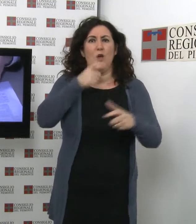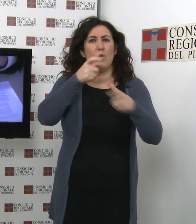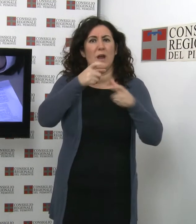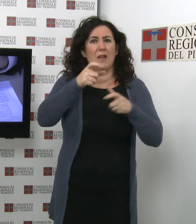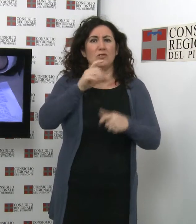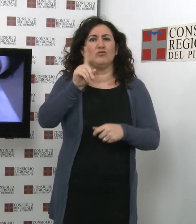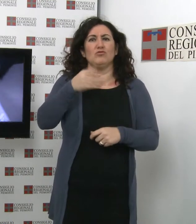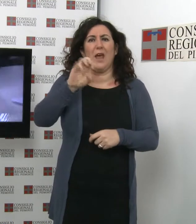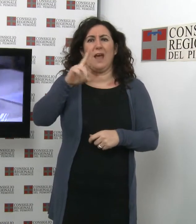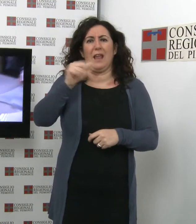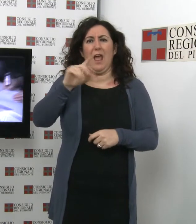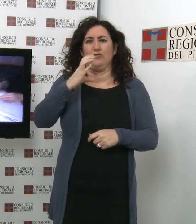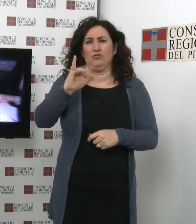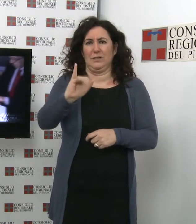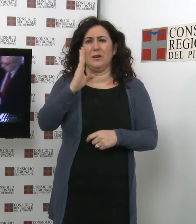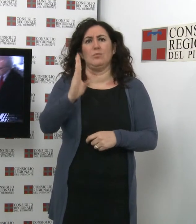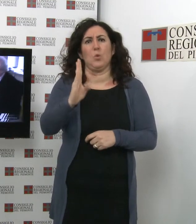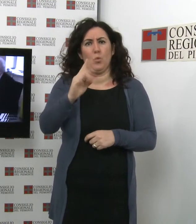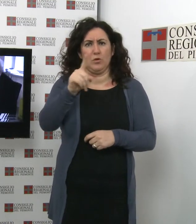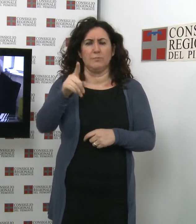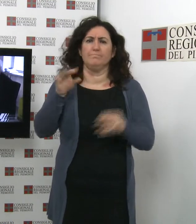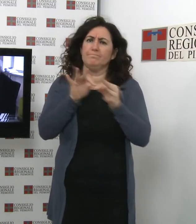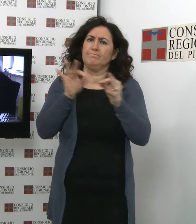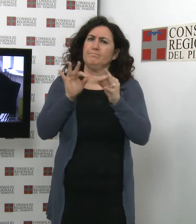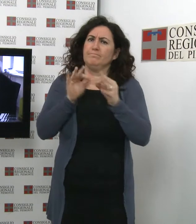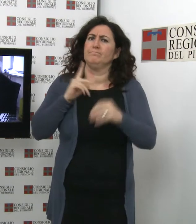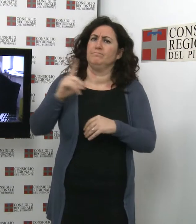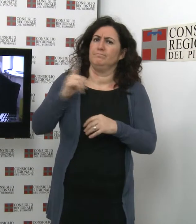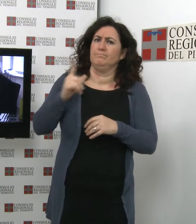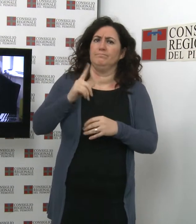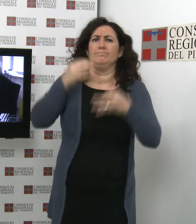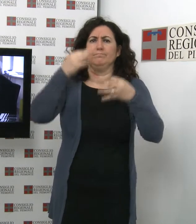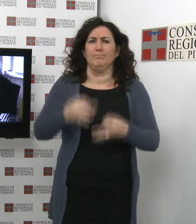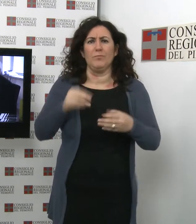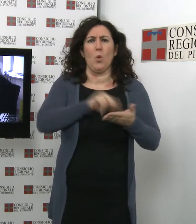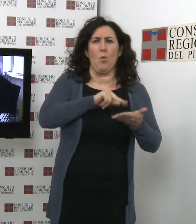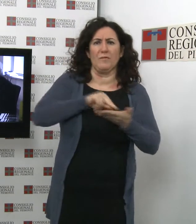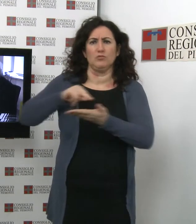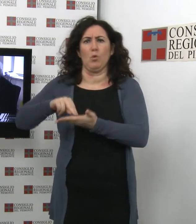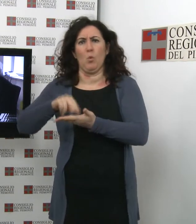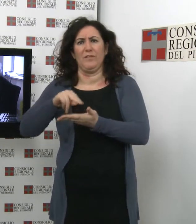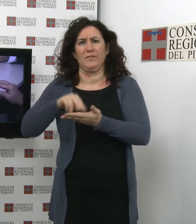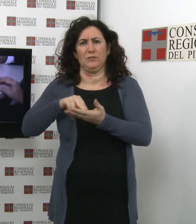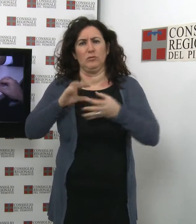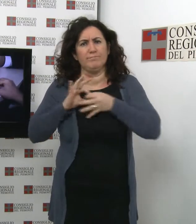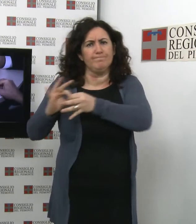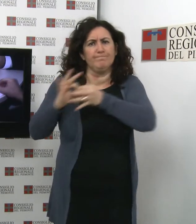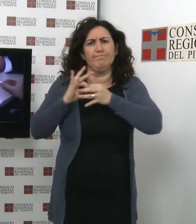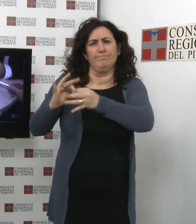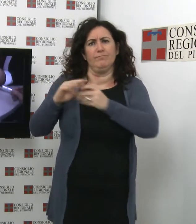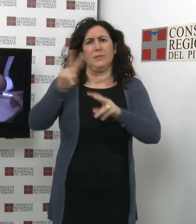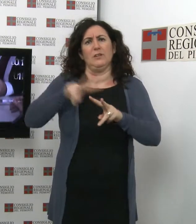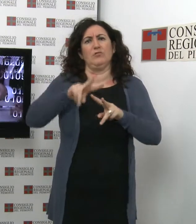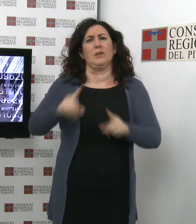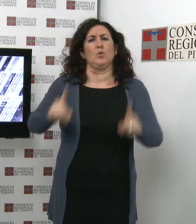sottoscritto una dichiarazione di intenti per mettere in relazione i rispettivi uffici nella direzione di una cooperazione intesa a rafforzare la tutela dei